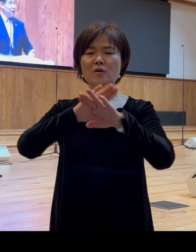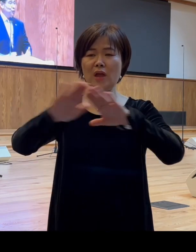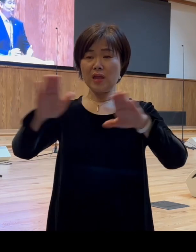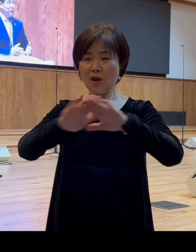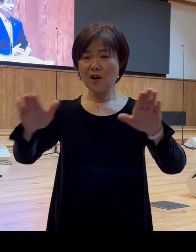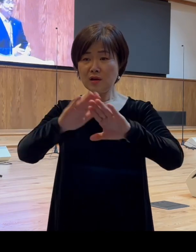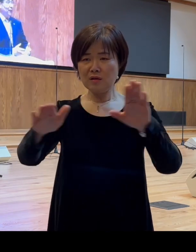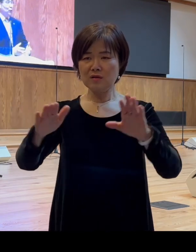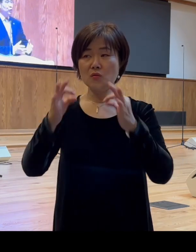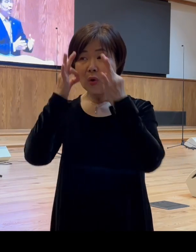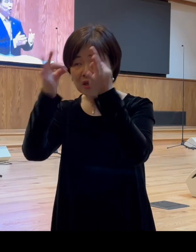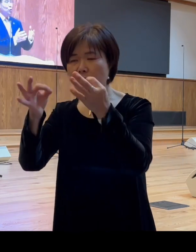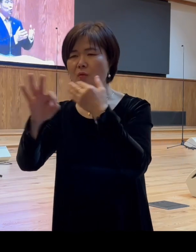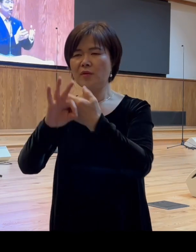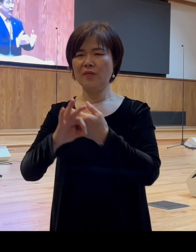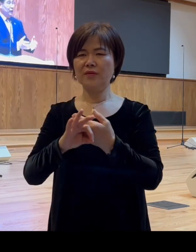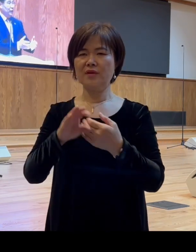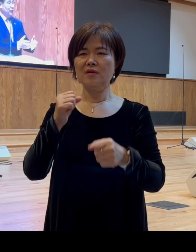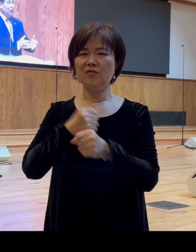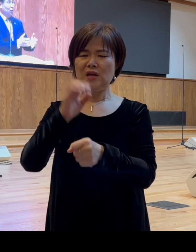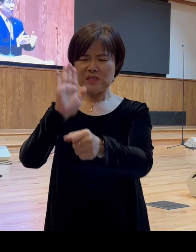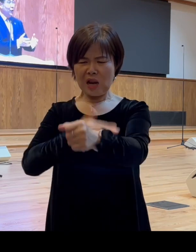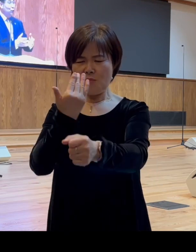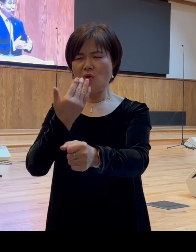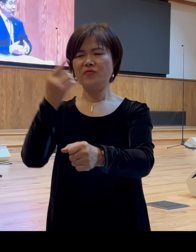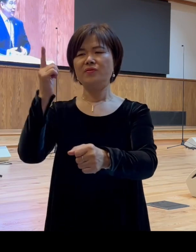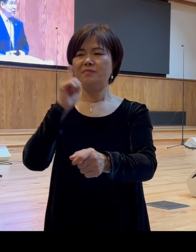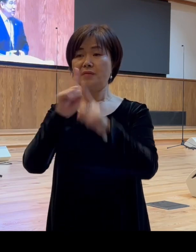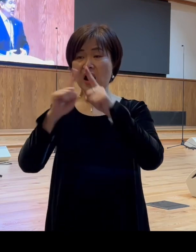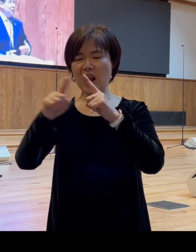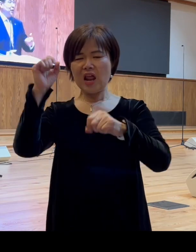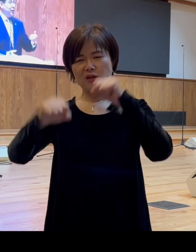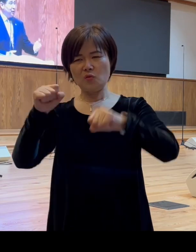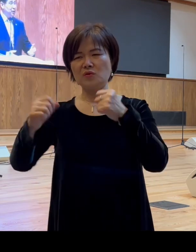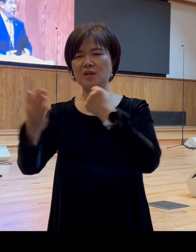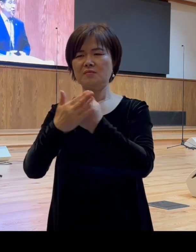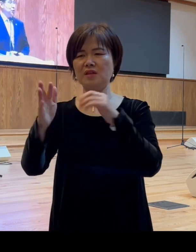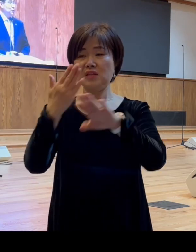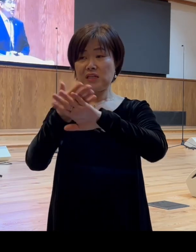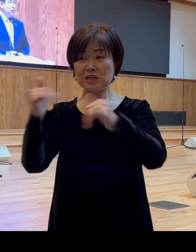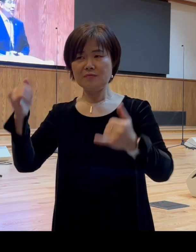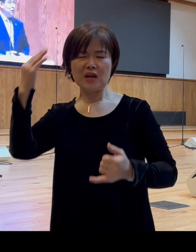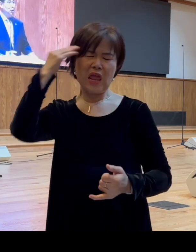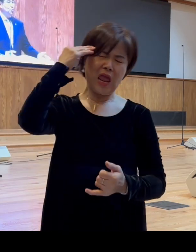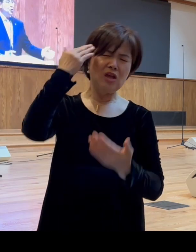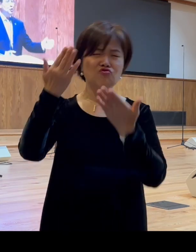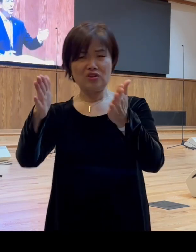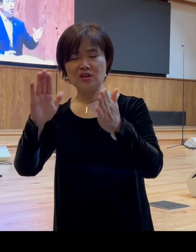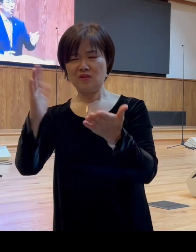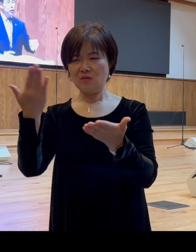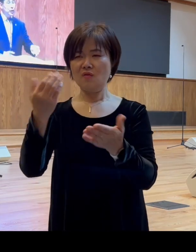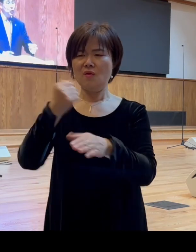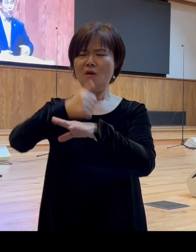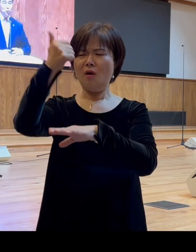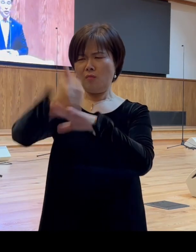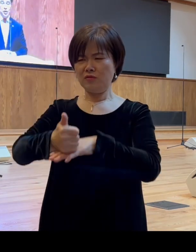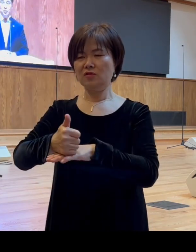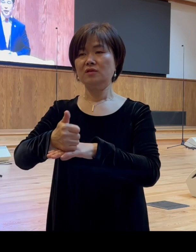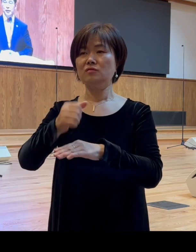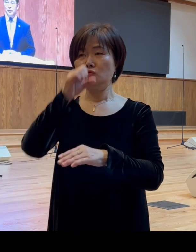우리가 경솔한 언행으로 인해서 사람에게 해를 끼치고 정말 엄청난 결과를 가져올 수 있지만 우리가